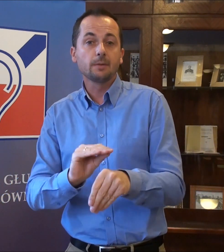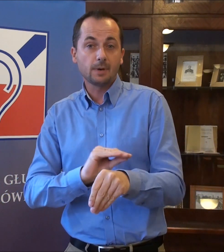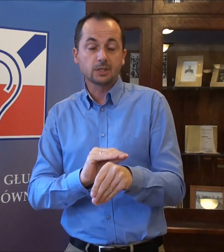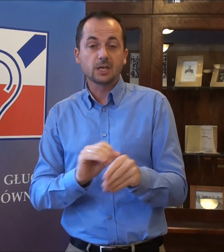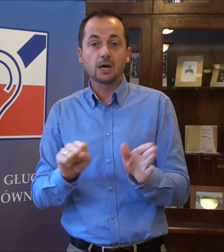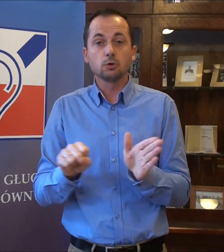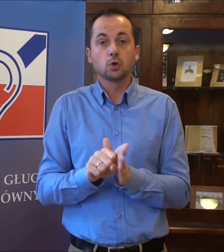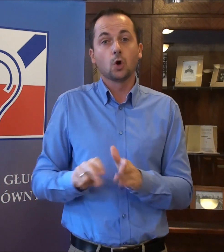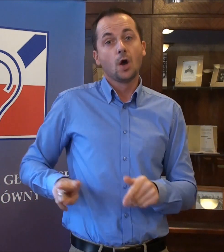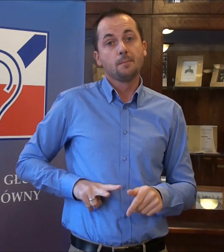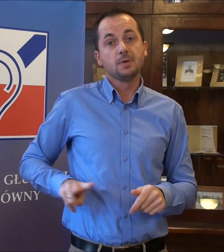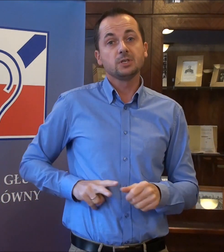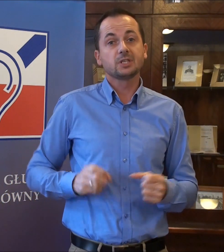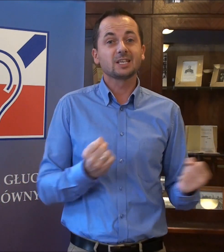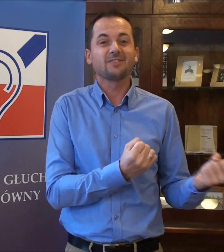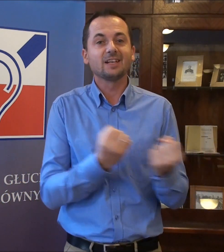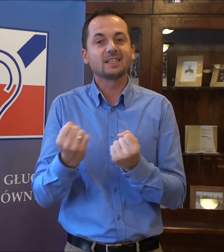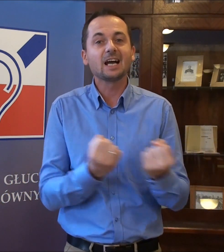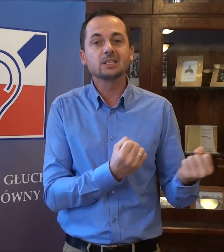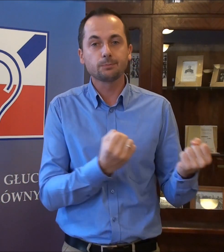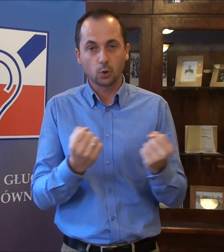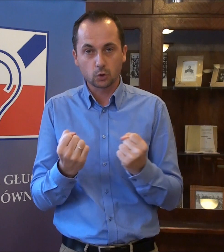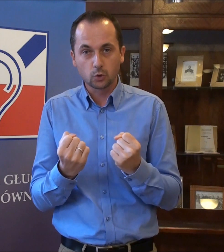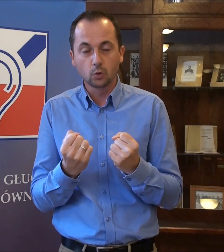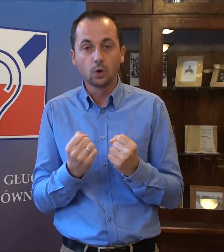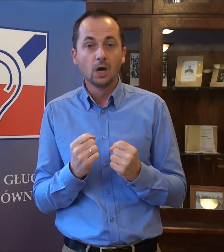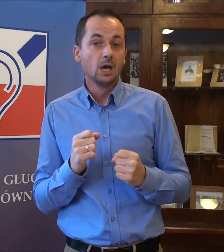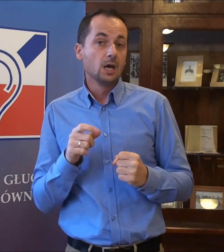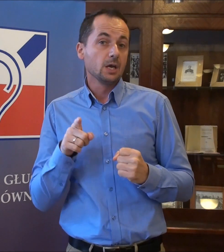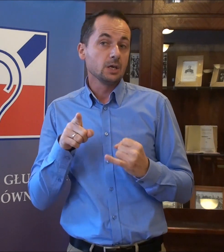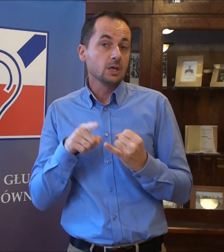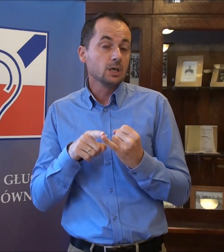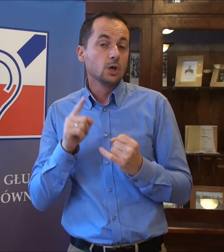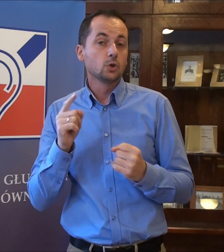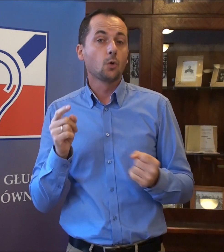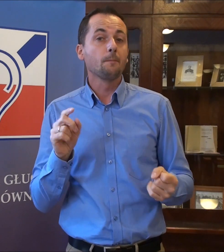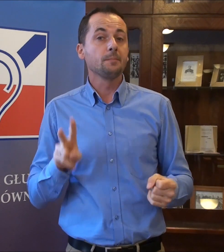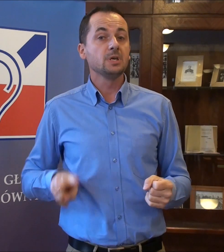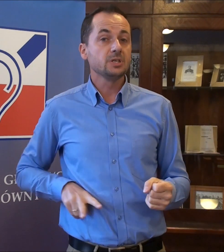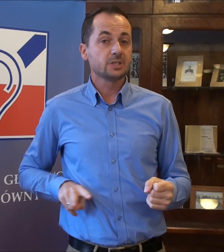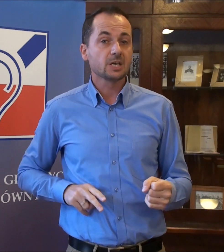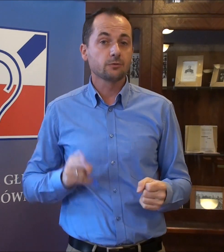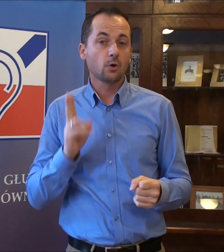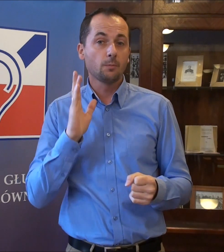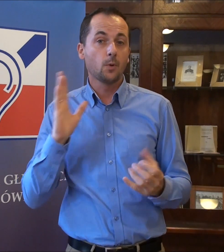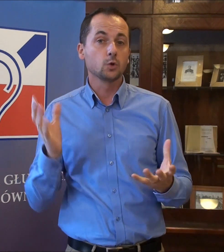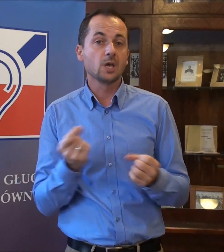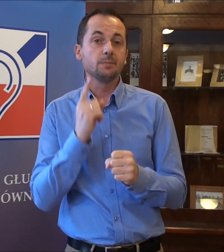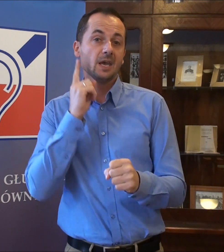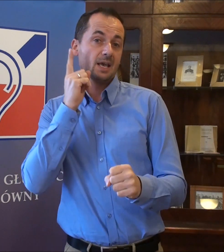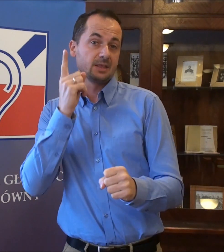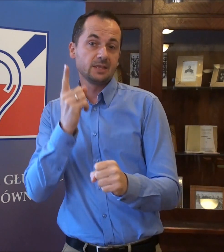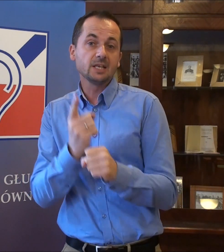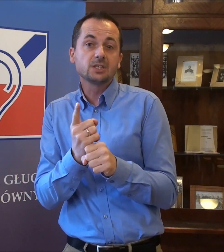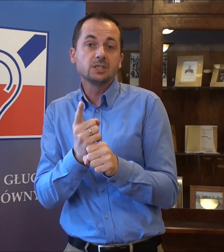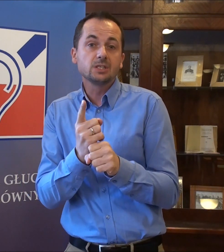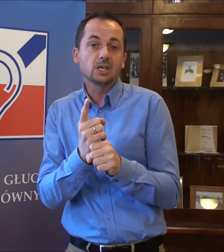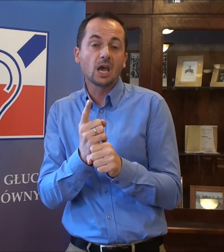materiały do Ministerstwa Transportu i to Ministerstwo podejmie decyzję